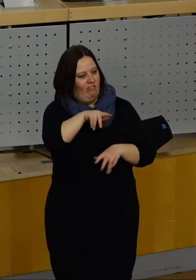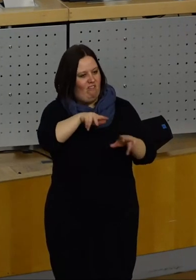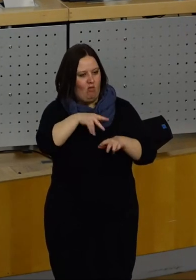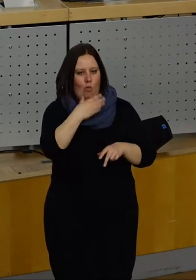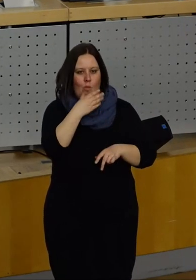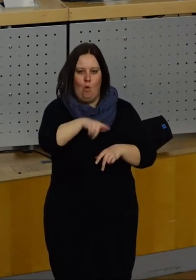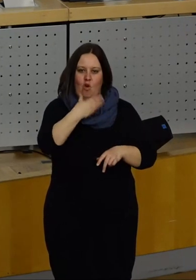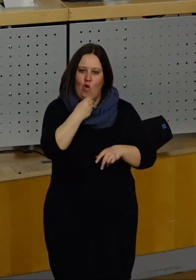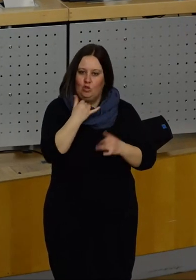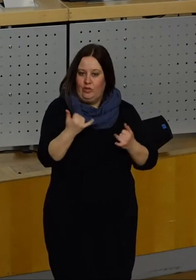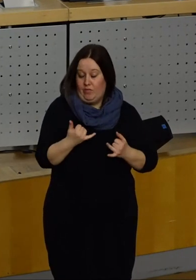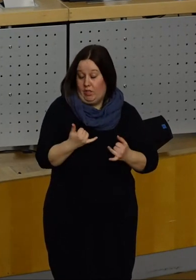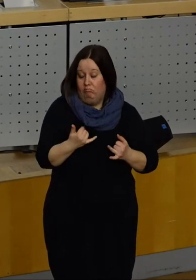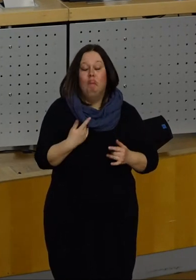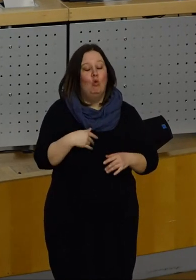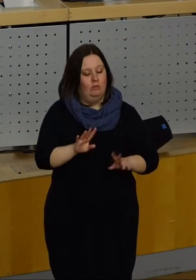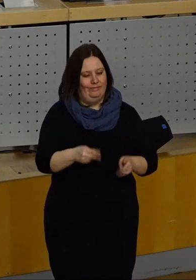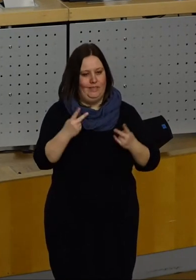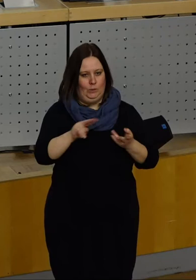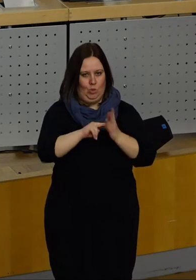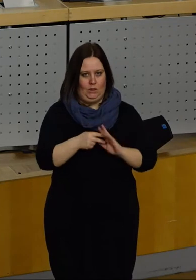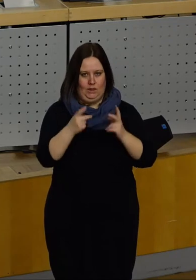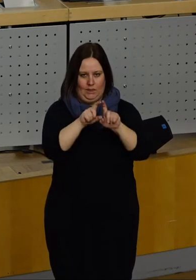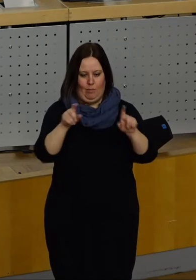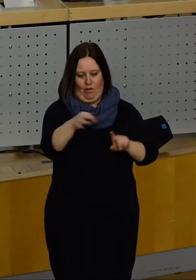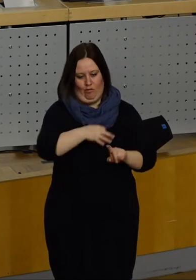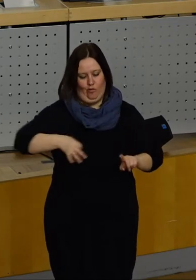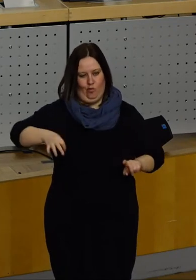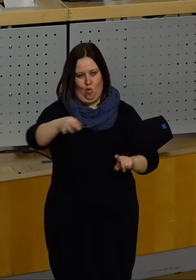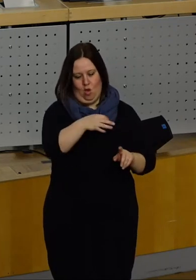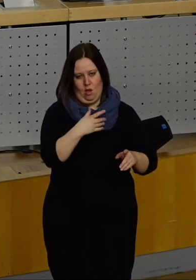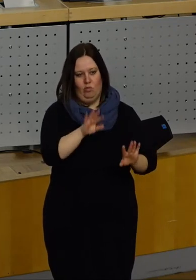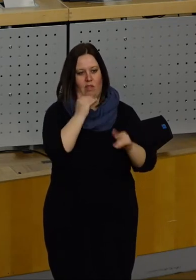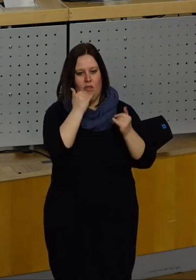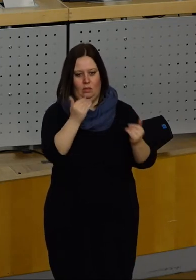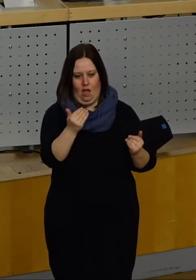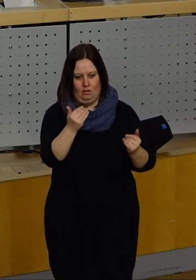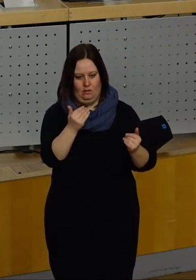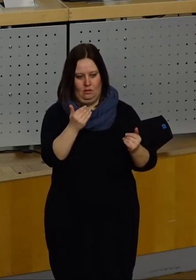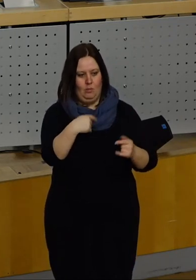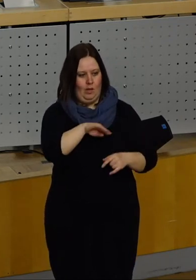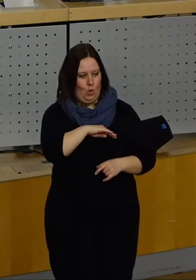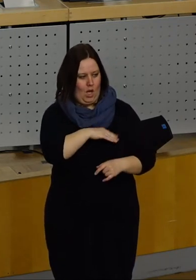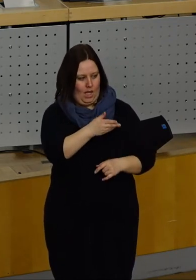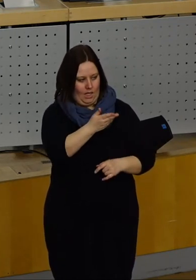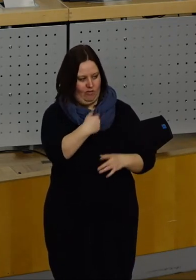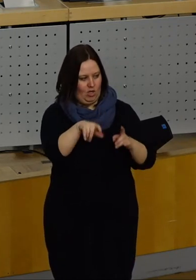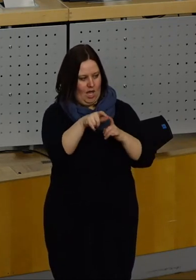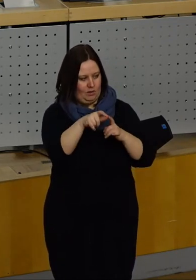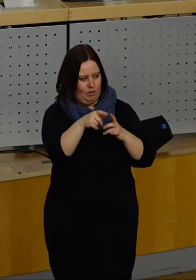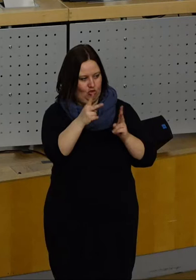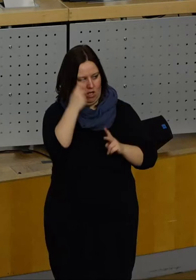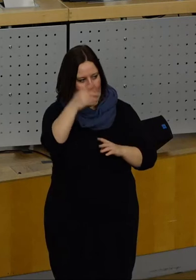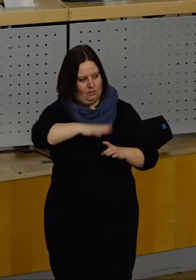ein aus meiner Sicht zentrales politisches Thema unseres kommunalen Gemeinwesens. Ich bedanke mich daher ausdrücklich bei den Kolleginnen und Kollegen der SPD